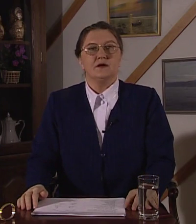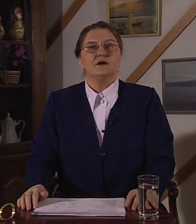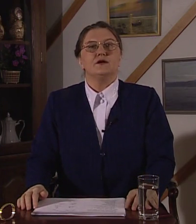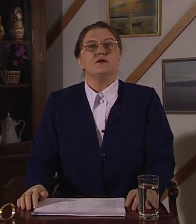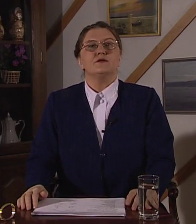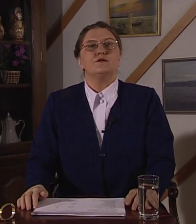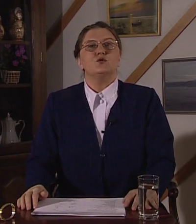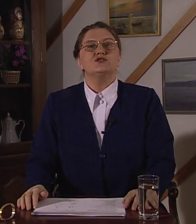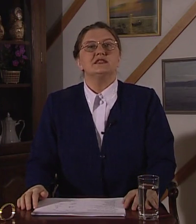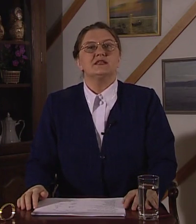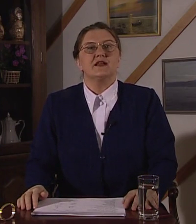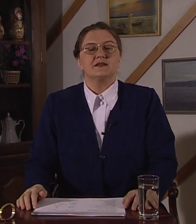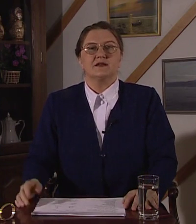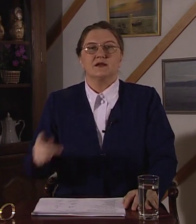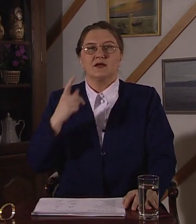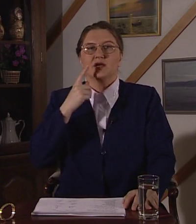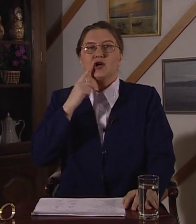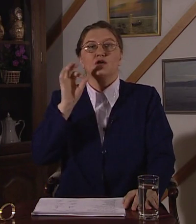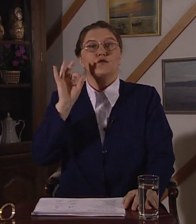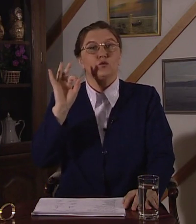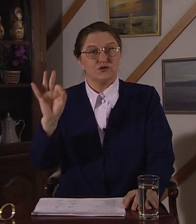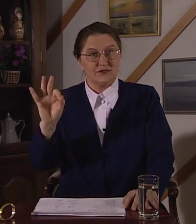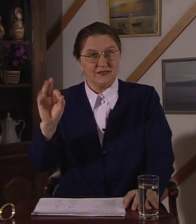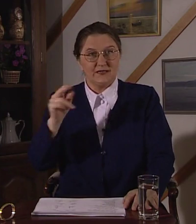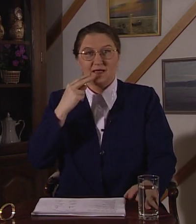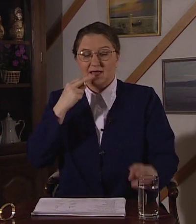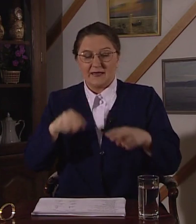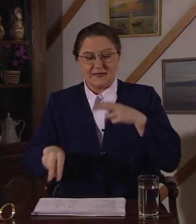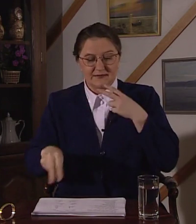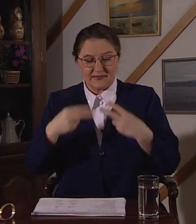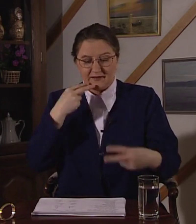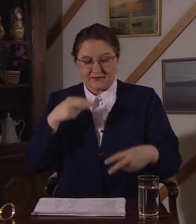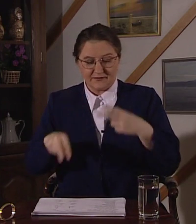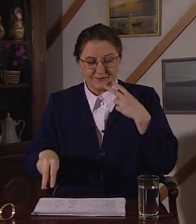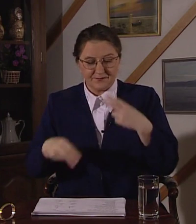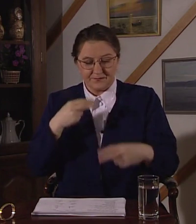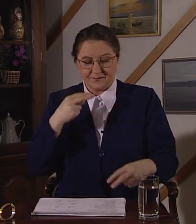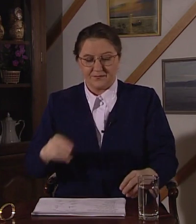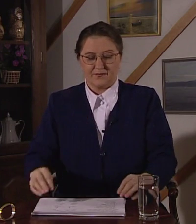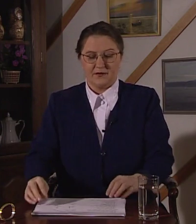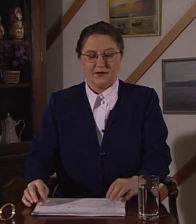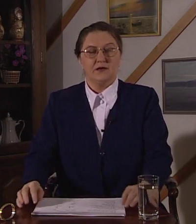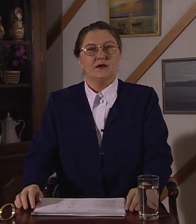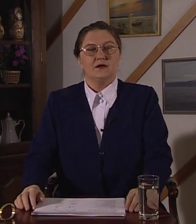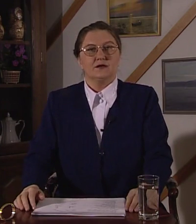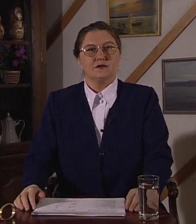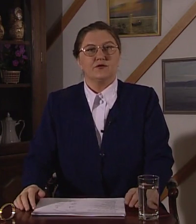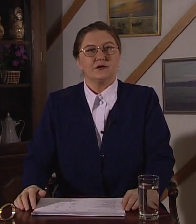Вкусный салат. Вкусный салат. Творог